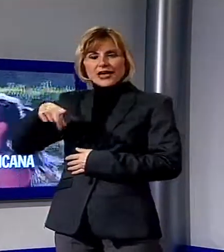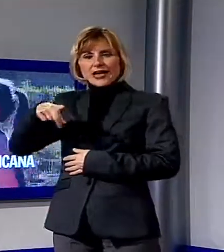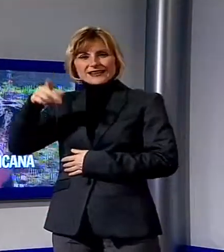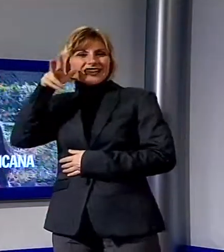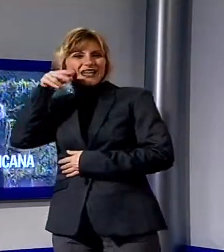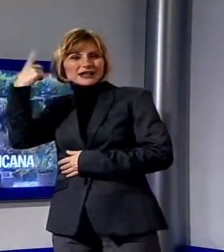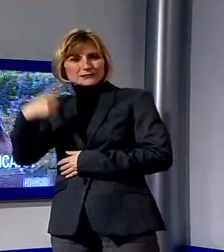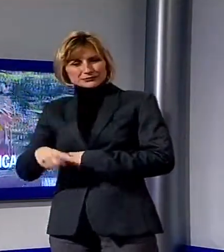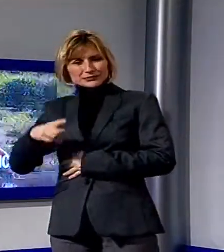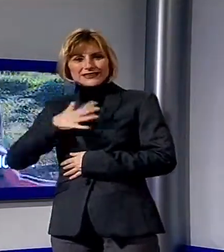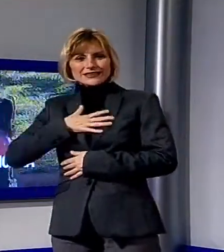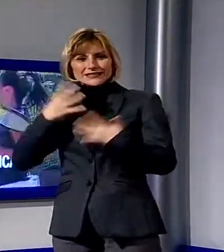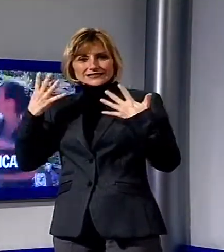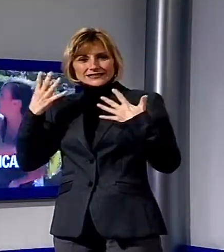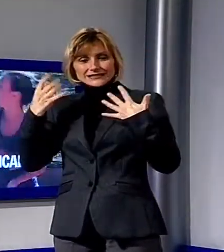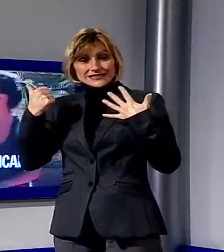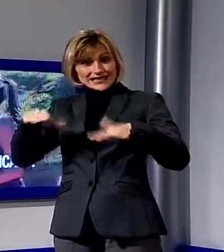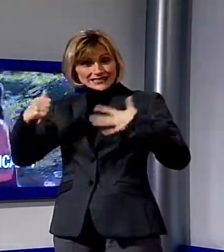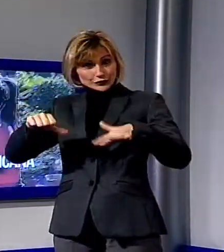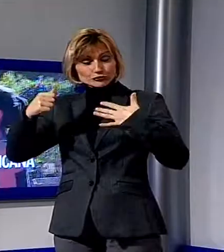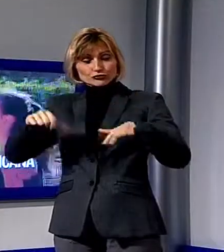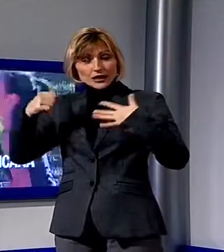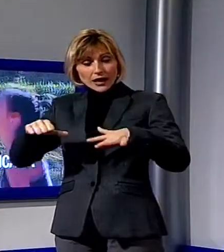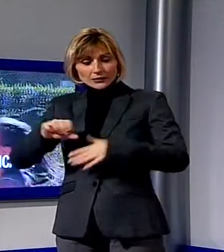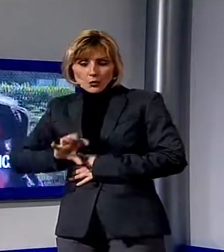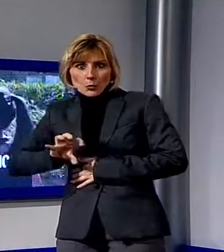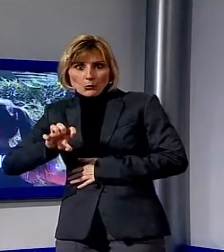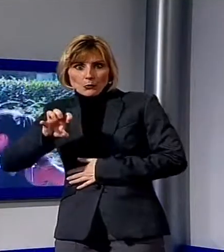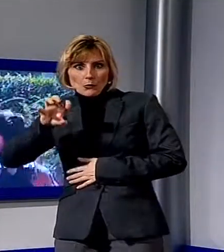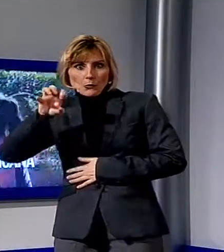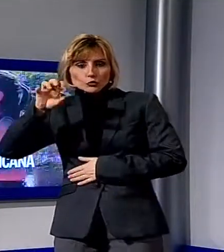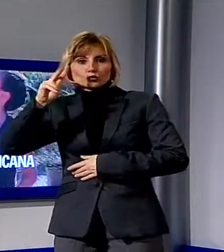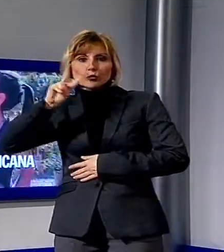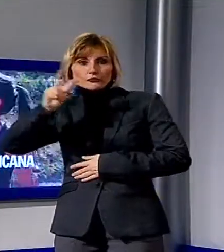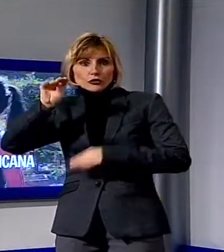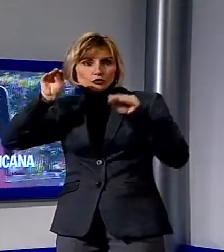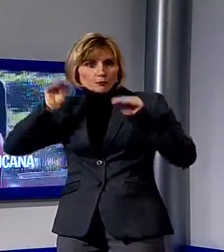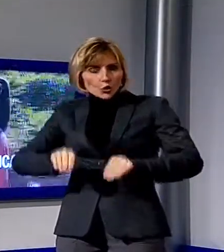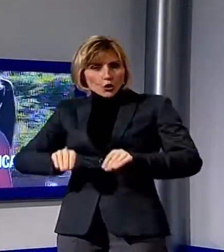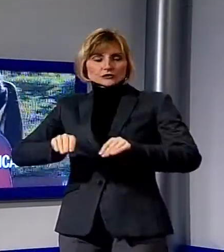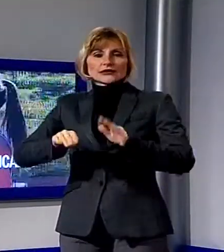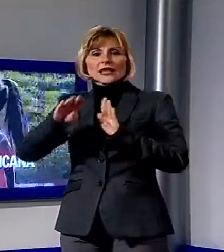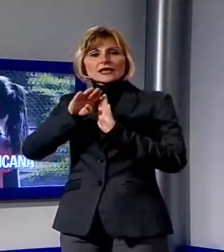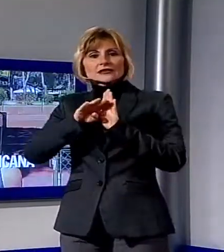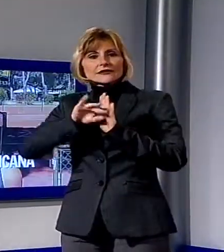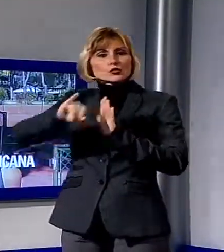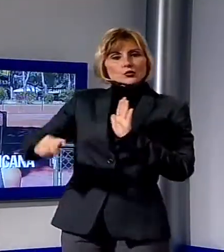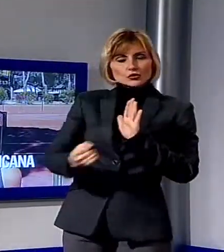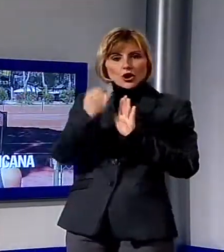tenista lucchese che guadagna oltre 200 posizioni nella classifica Juniores VTA. Ora è il numero